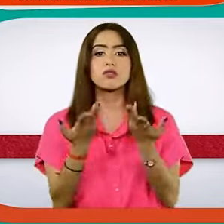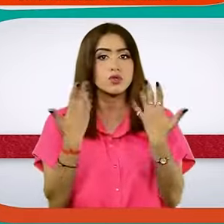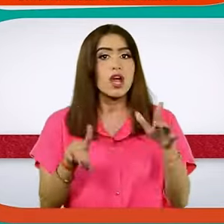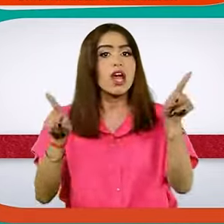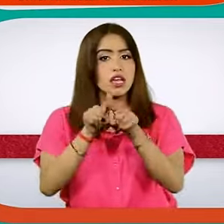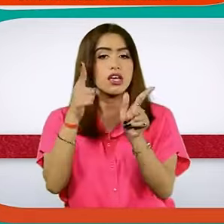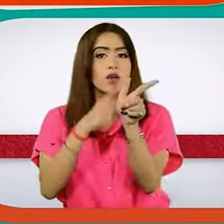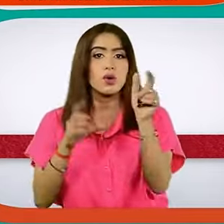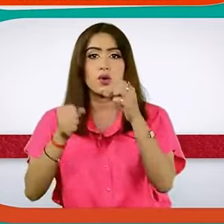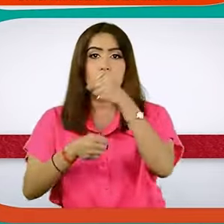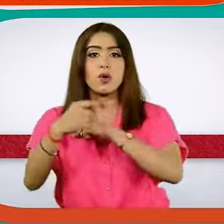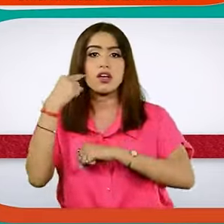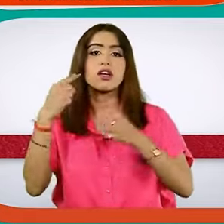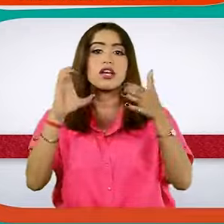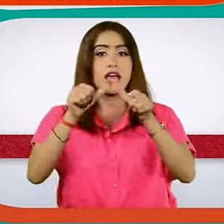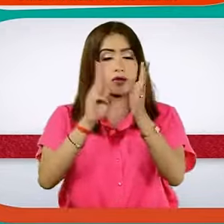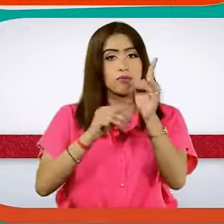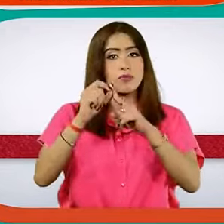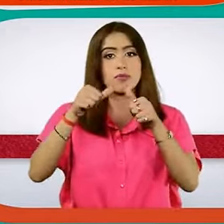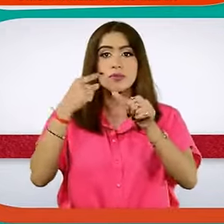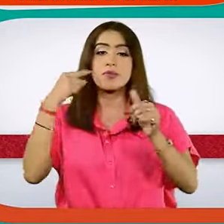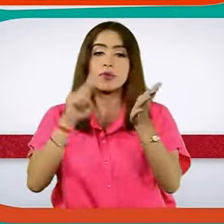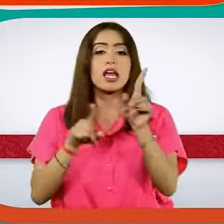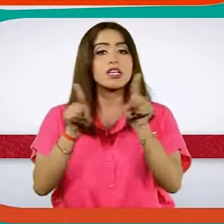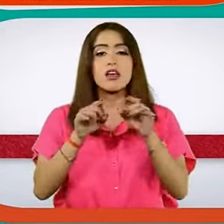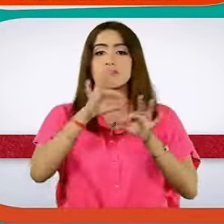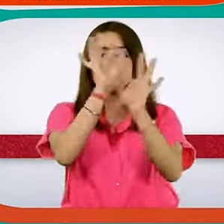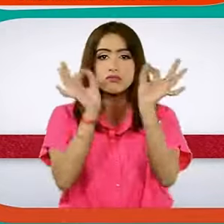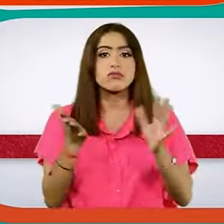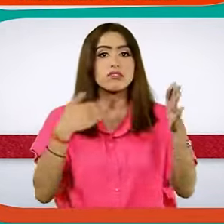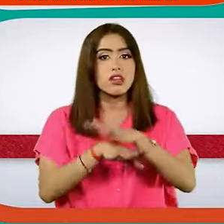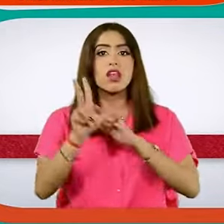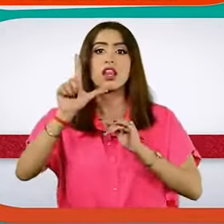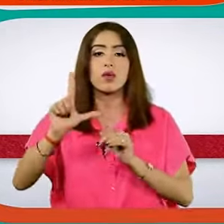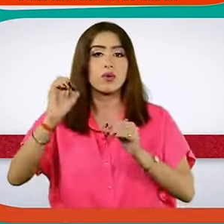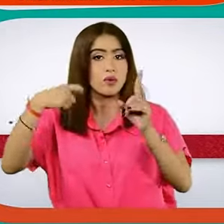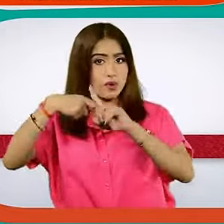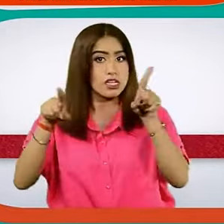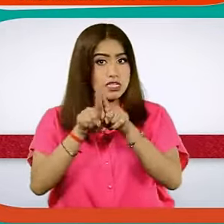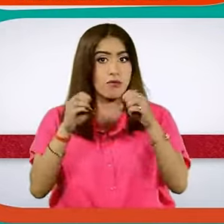तक बैठक चली। जिसमें योगी क्याबनेट का खाका तहियार किया गया। गुरुवार शाम लखनों को लोग भवन में